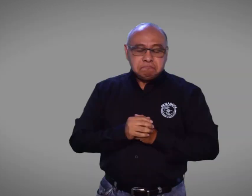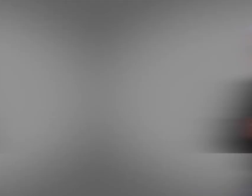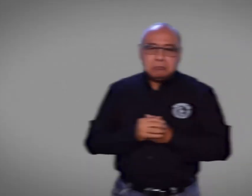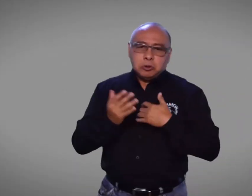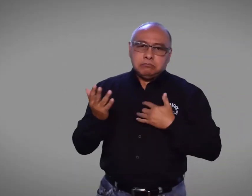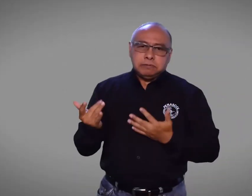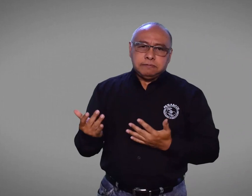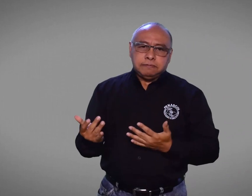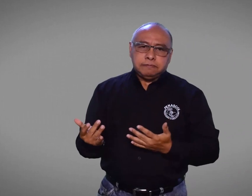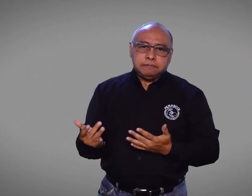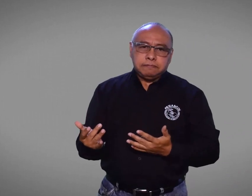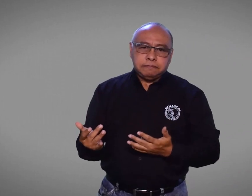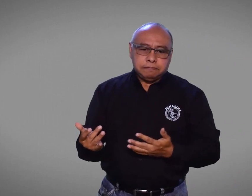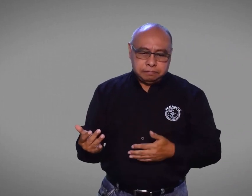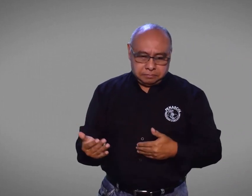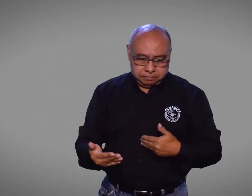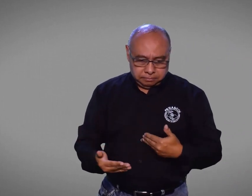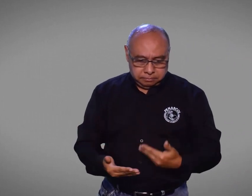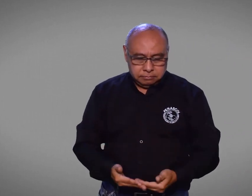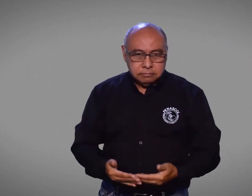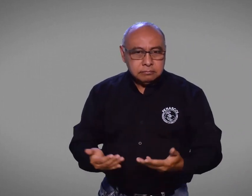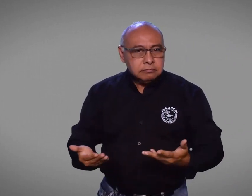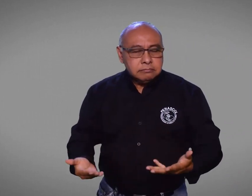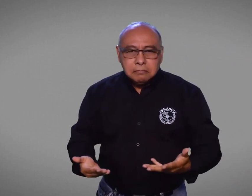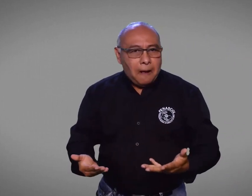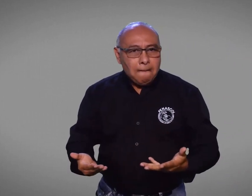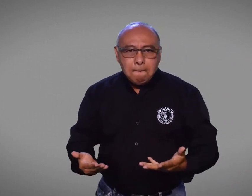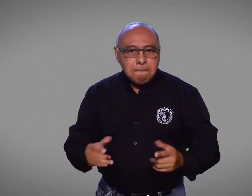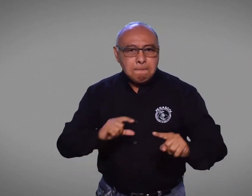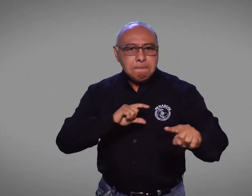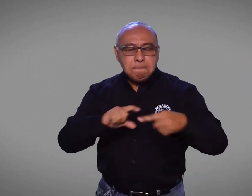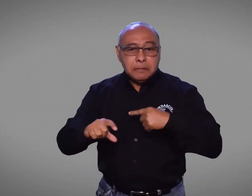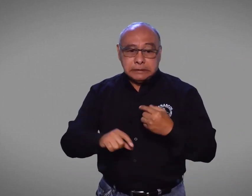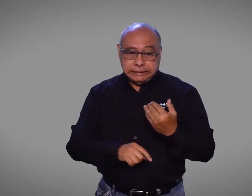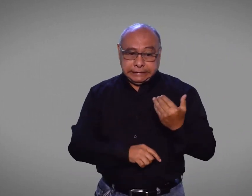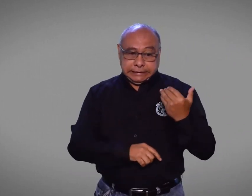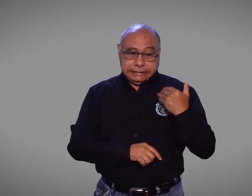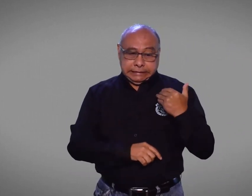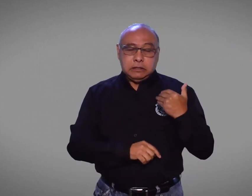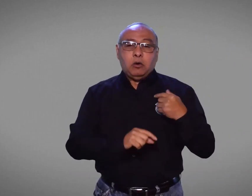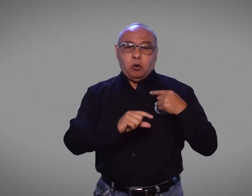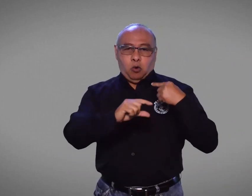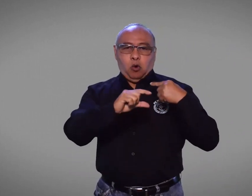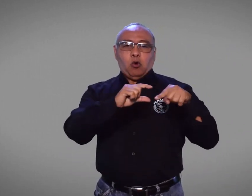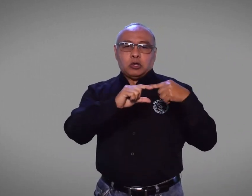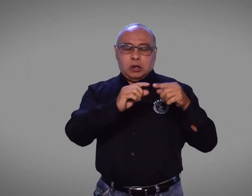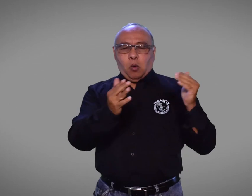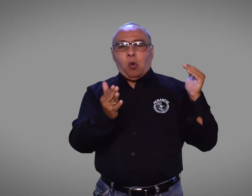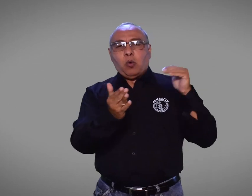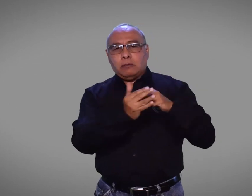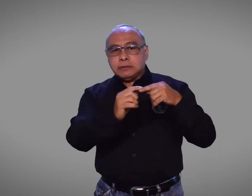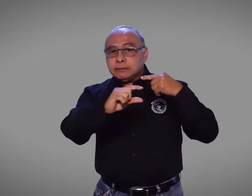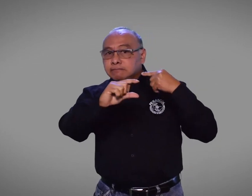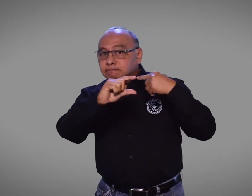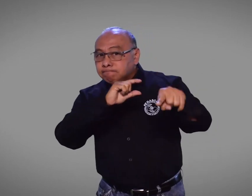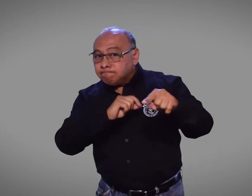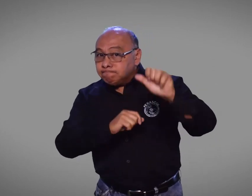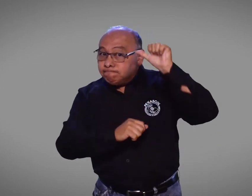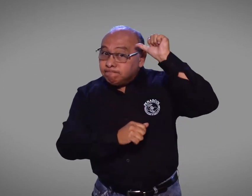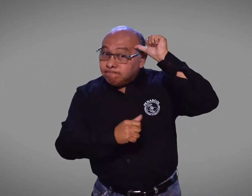Sin embargo, llegada esta fecha, seguimos sin respuesta. FENASCOL volvió a enviar un correo para solicitar la